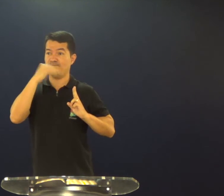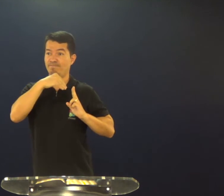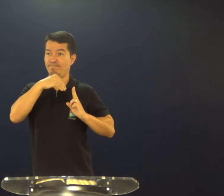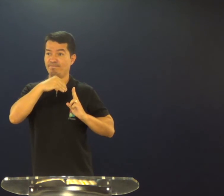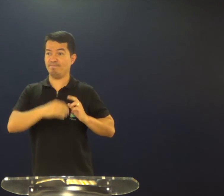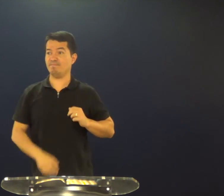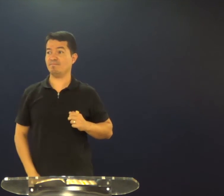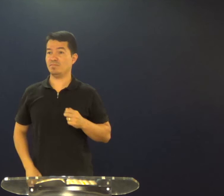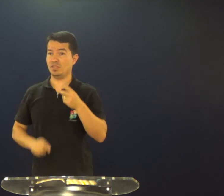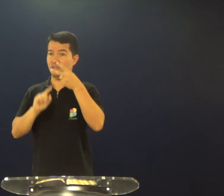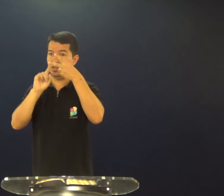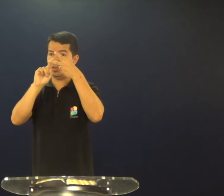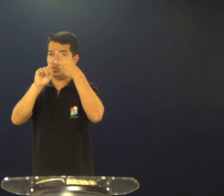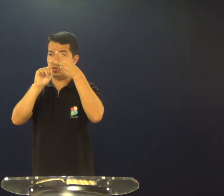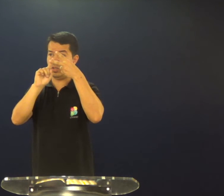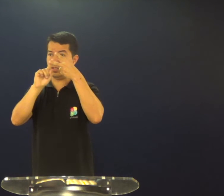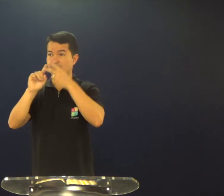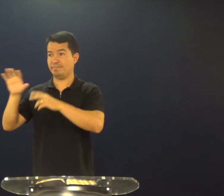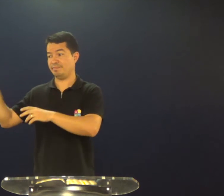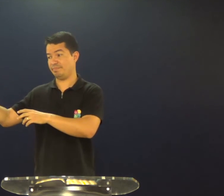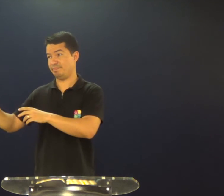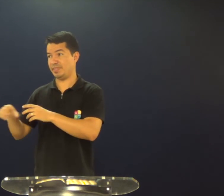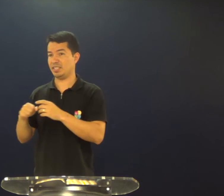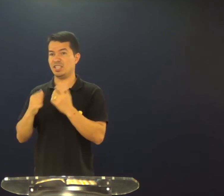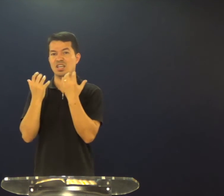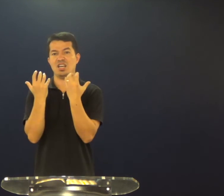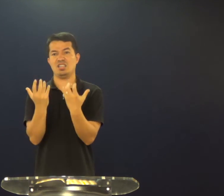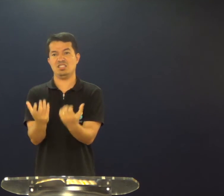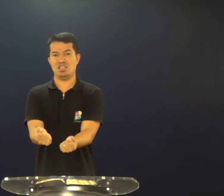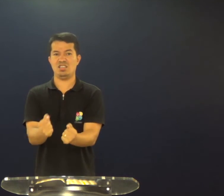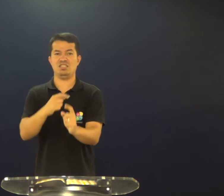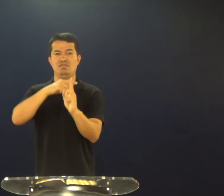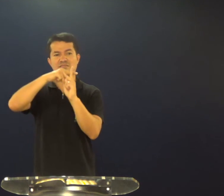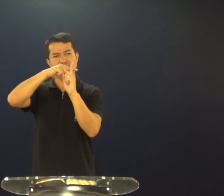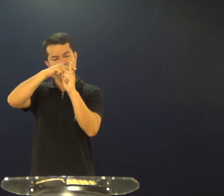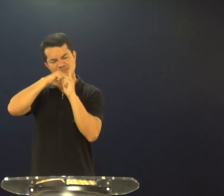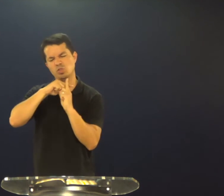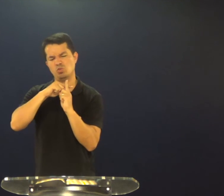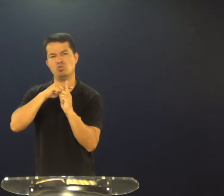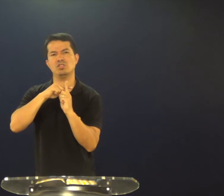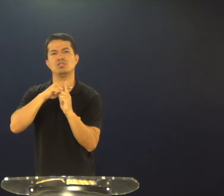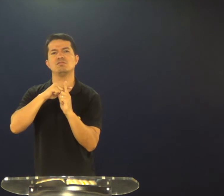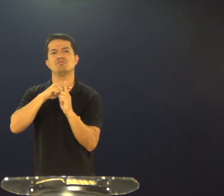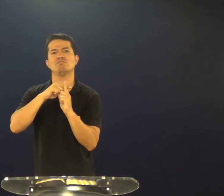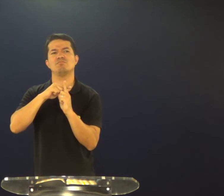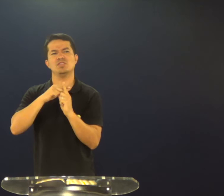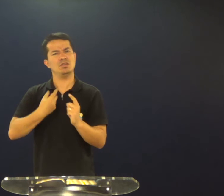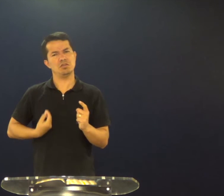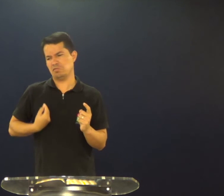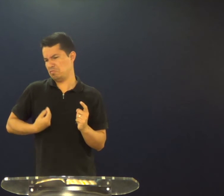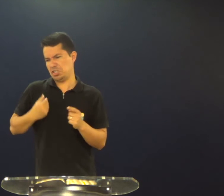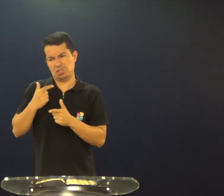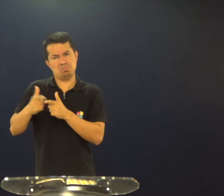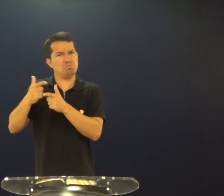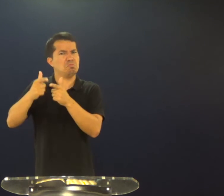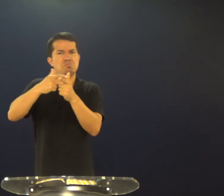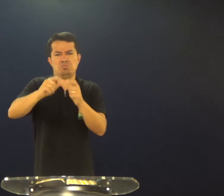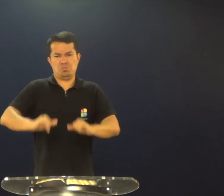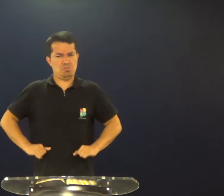Agora então você precisa negar o seu eu, tomar e aceitar a sua cruz, a sua